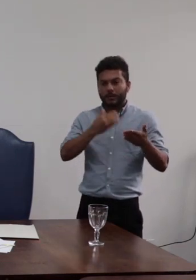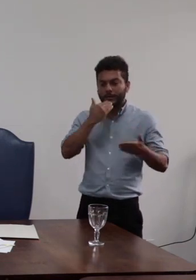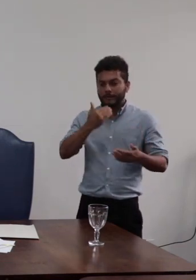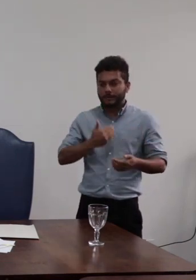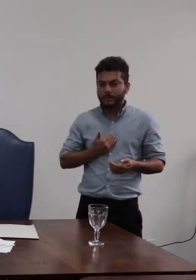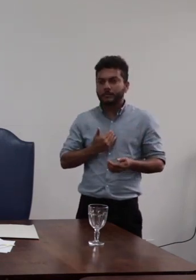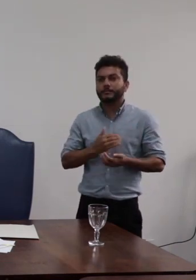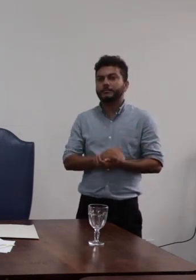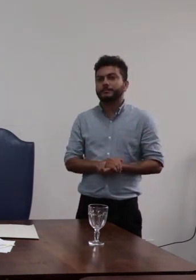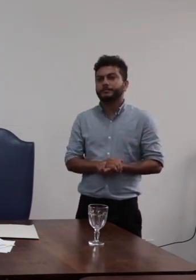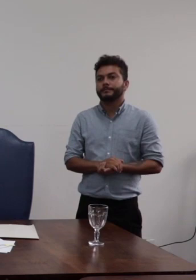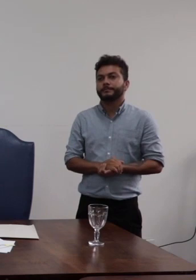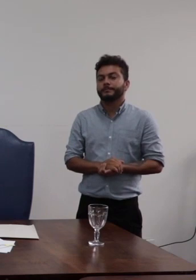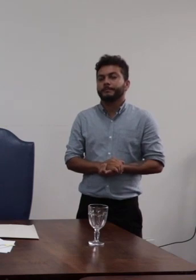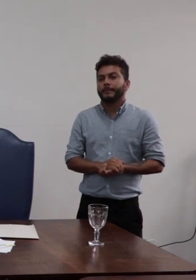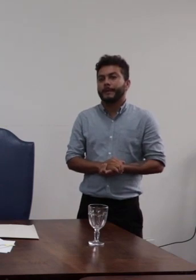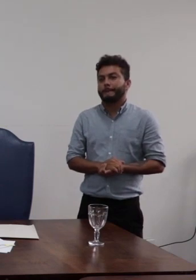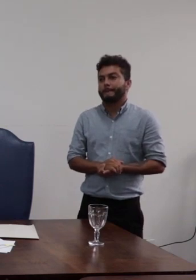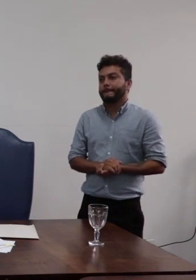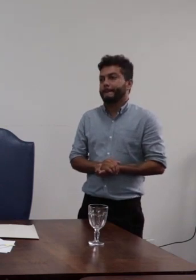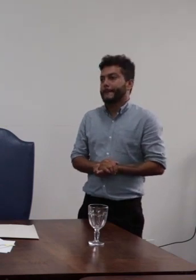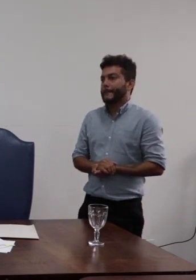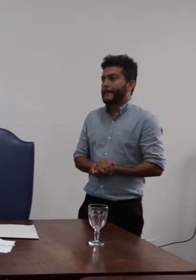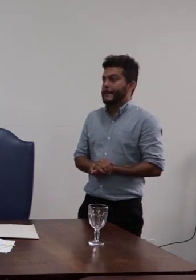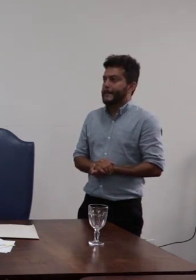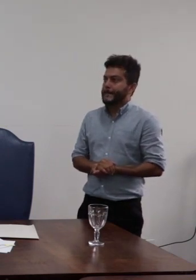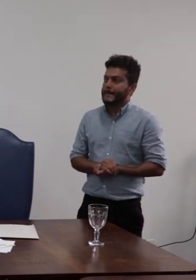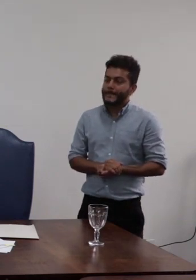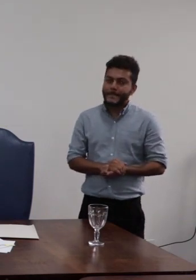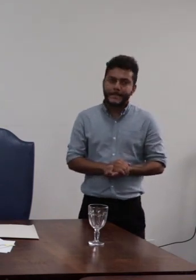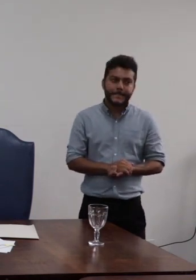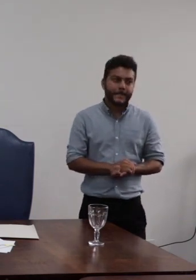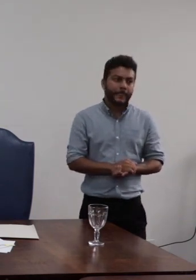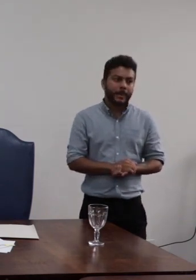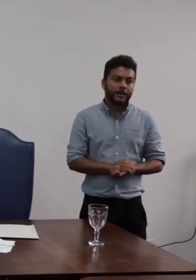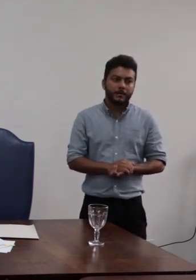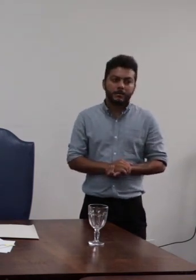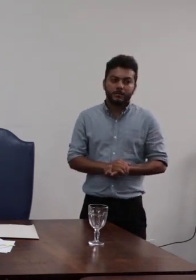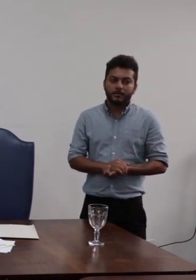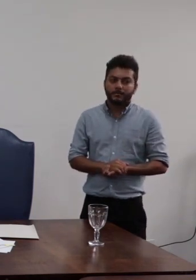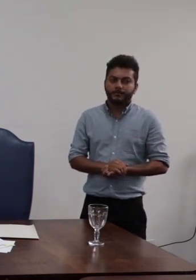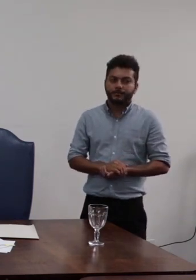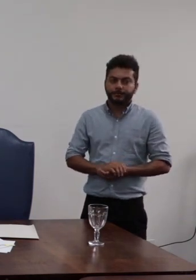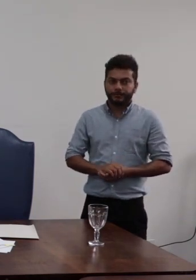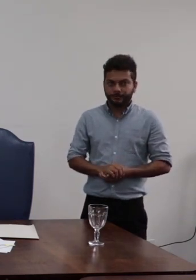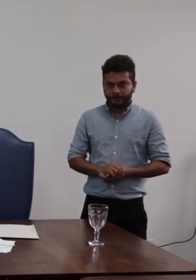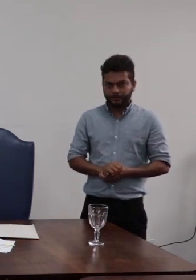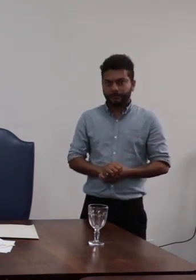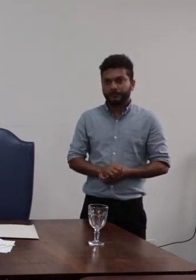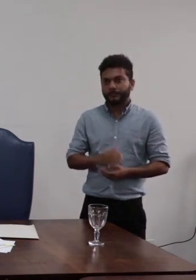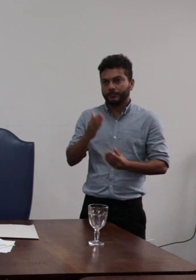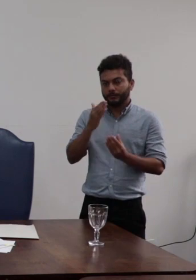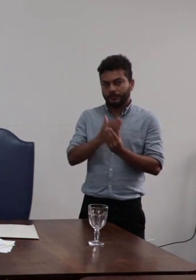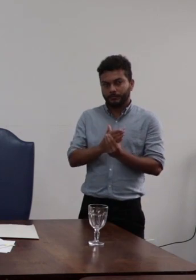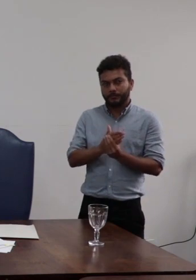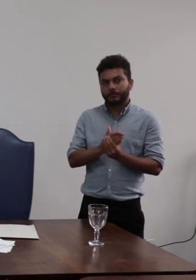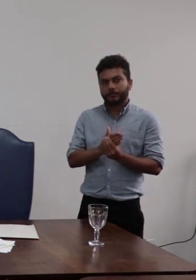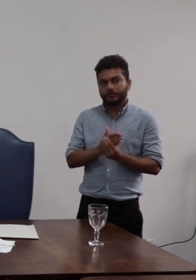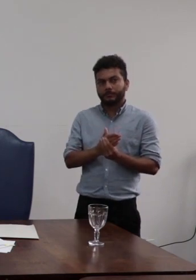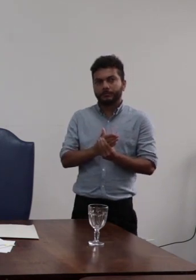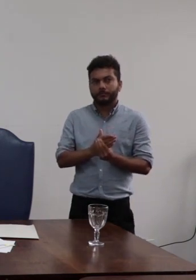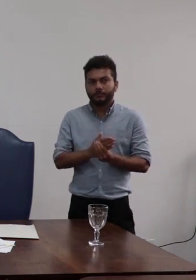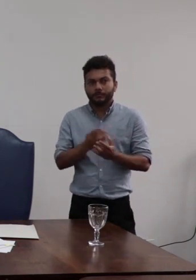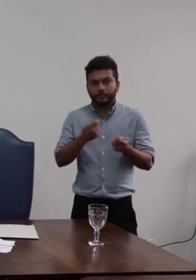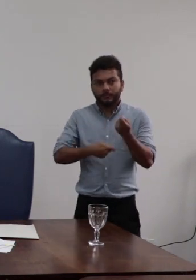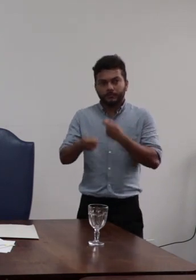presidência aqui do consumo processo administrativo disciplinar